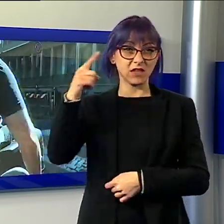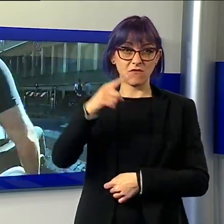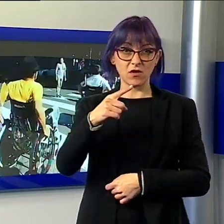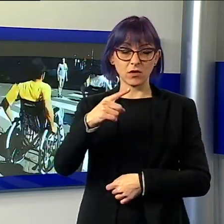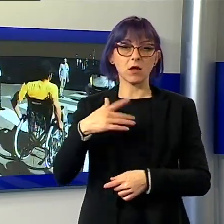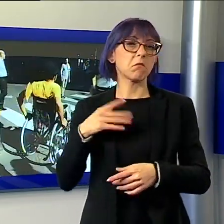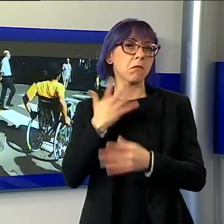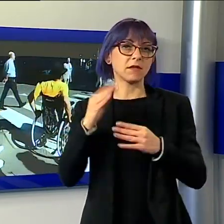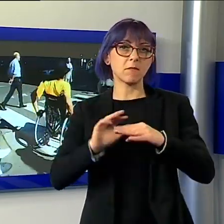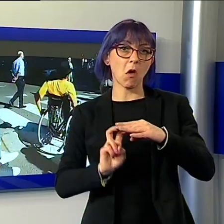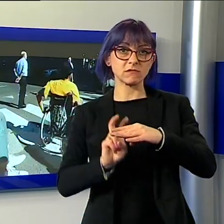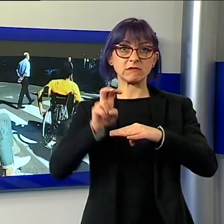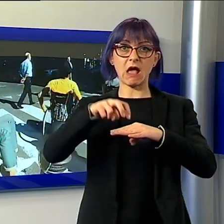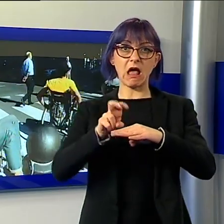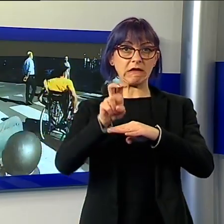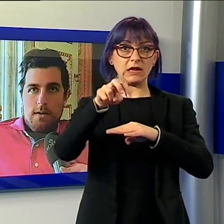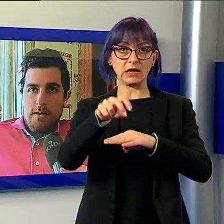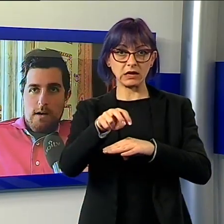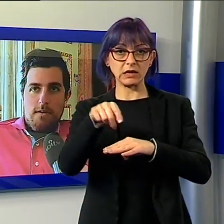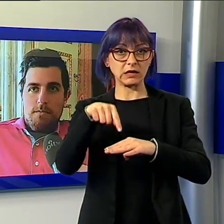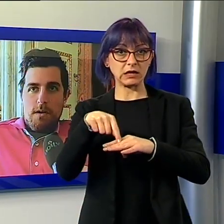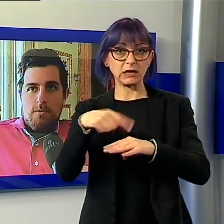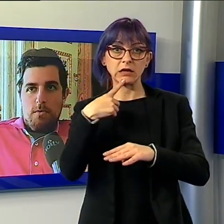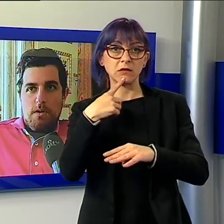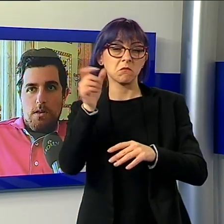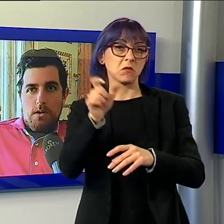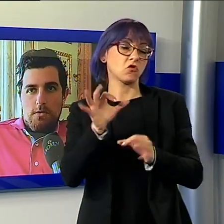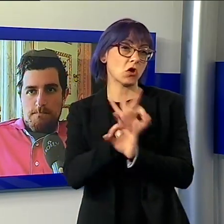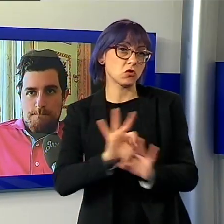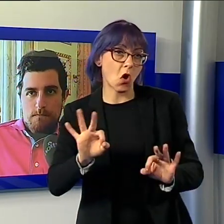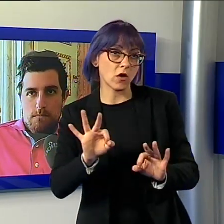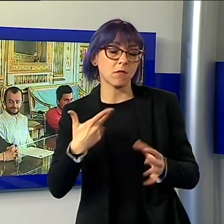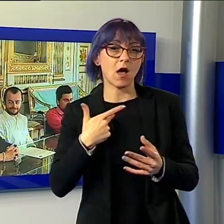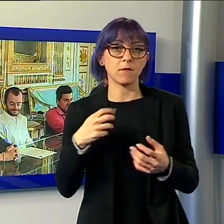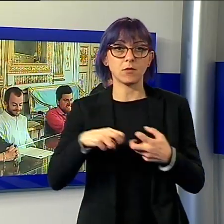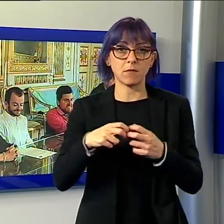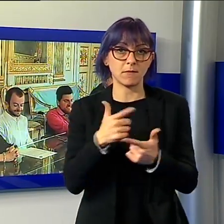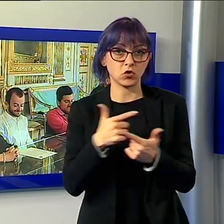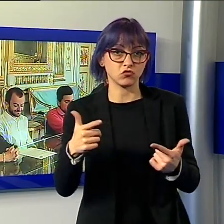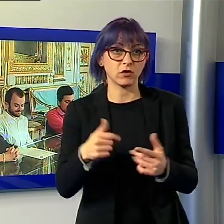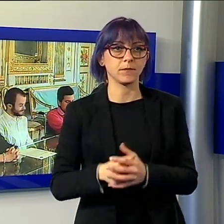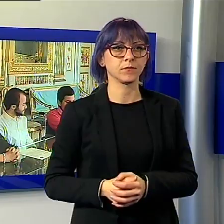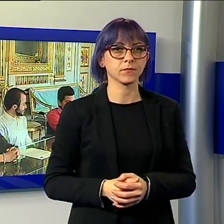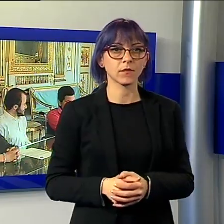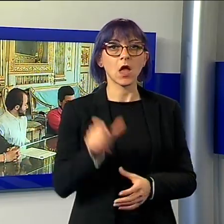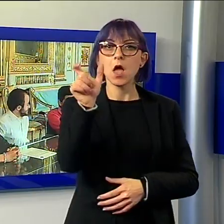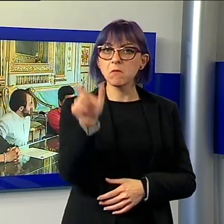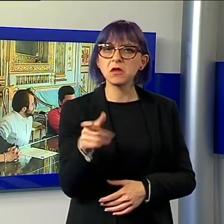a quello che una persona normodotata avrebbe abitualmente. Quindi le persone normodotate potranno fare una